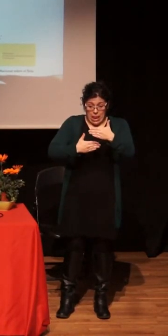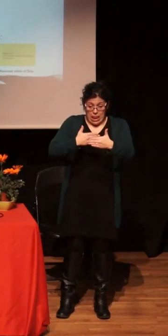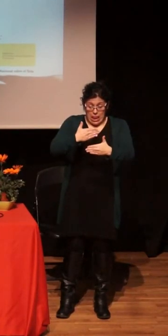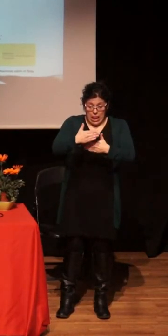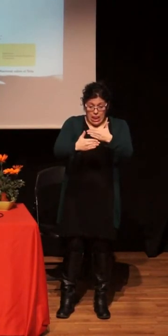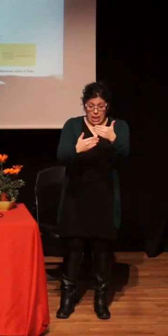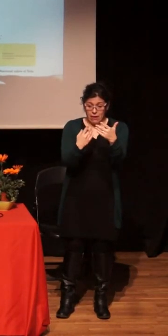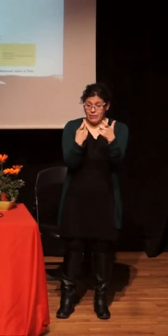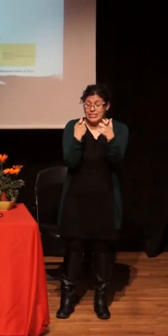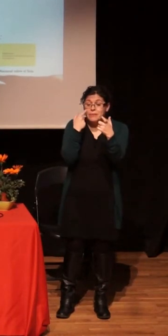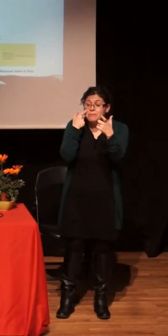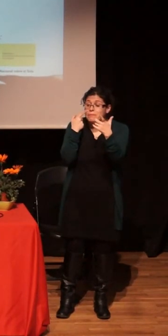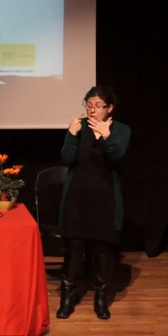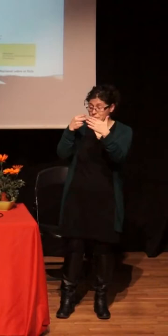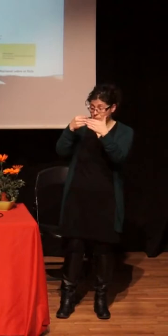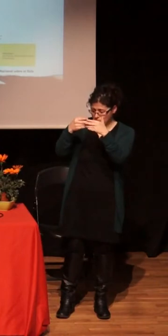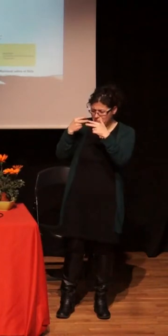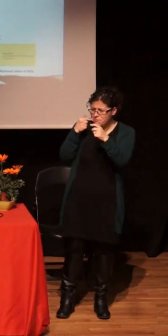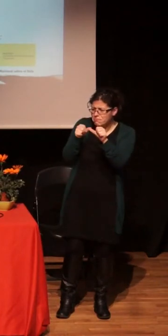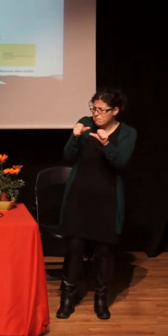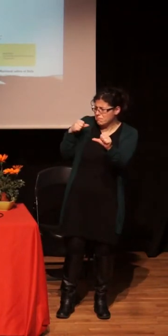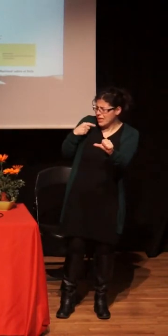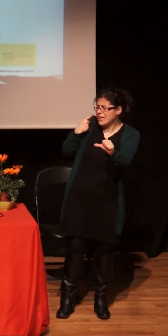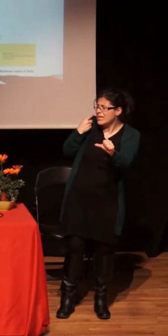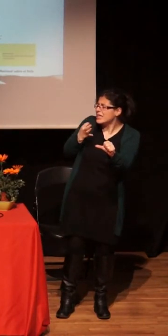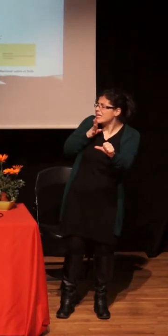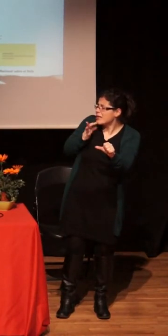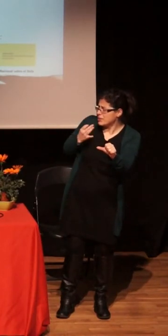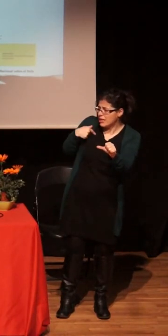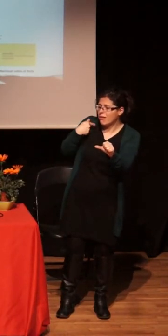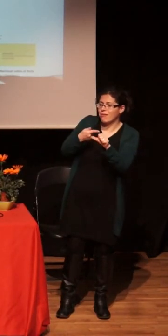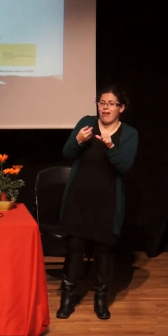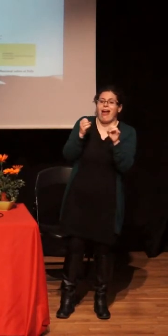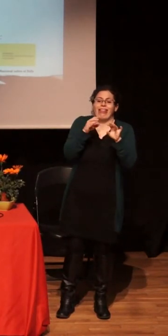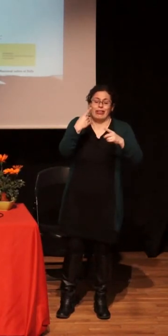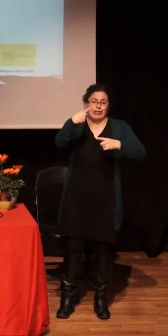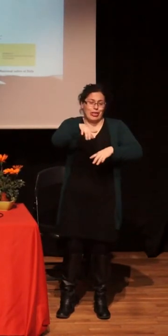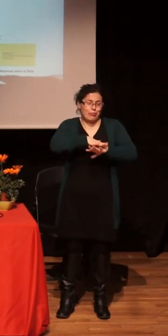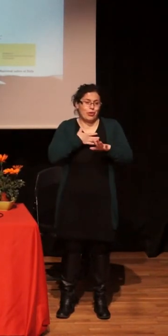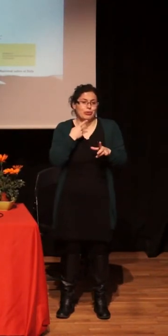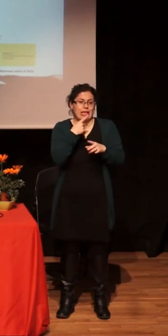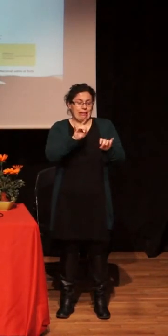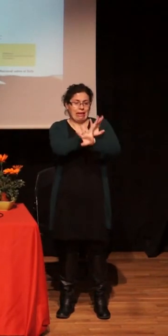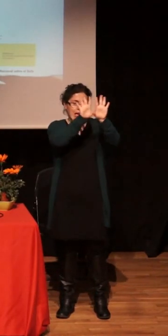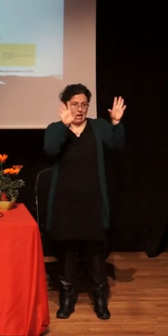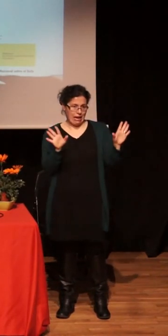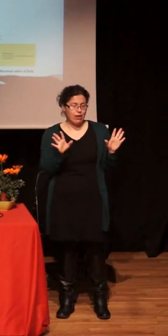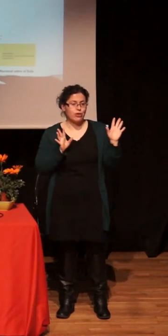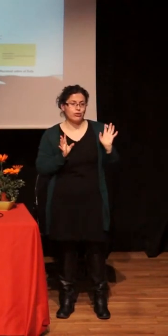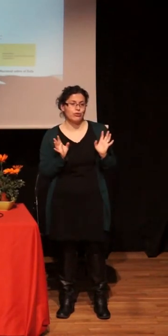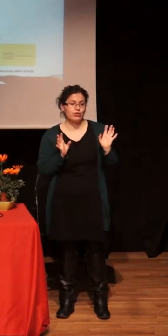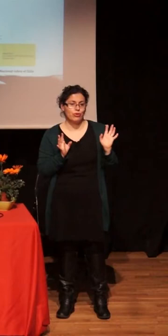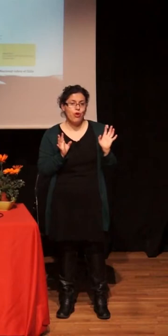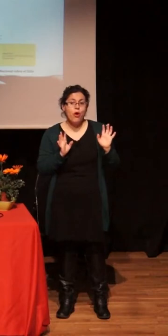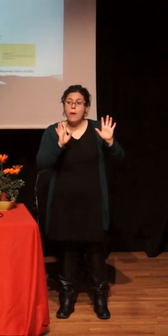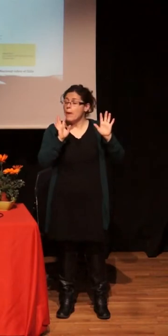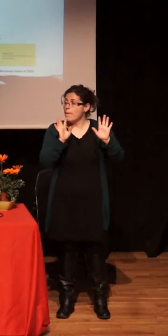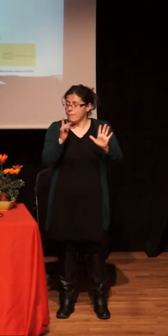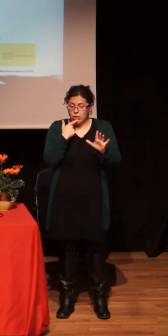realmente no pone el VIH bajo control. No, ya esperemos que eso no, ¿no? Pero la tarea